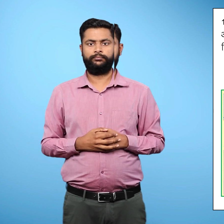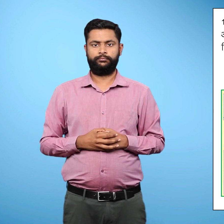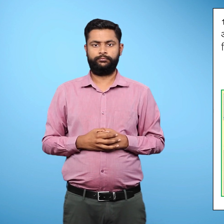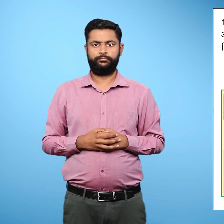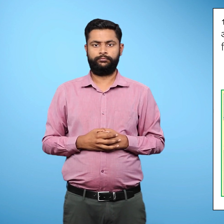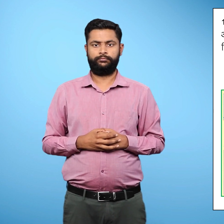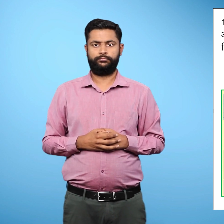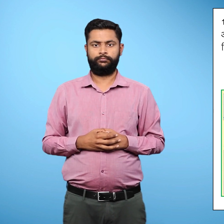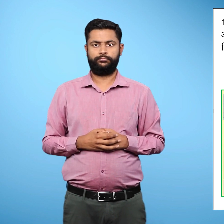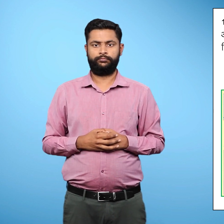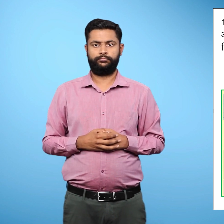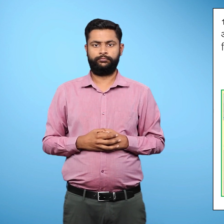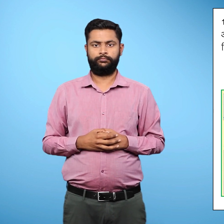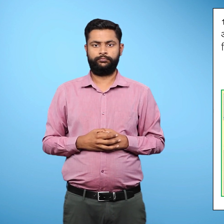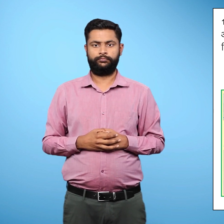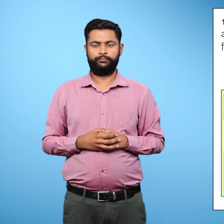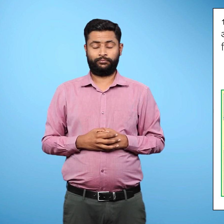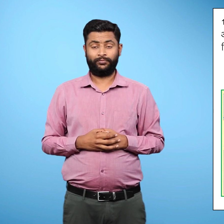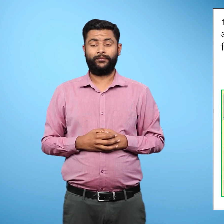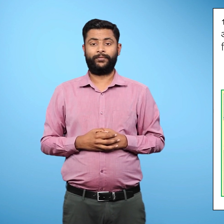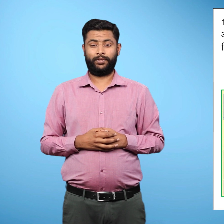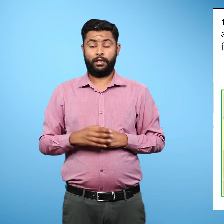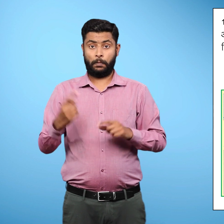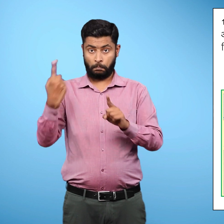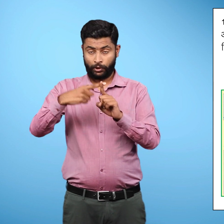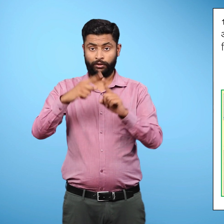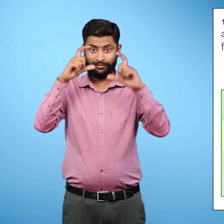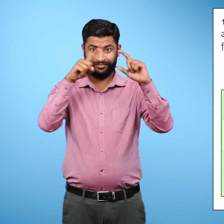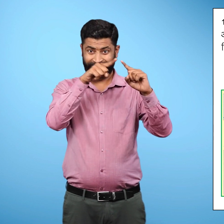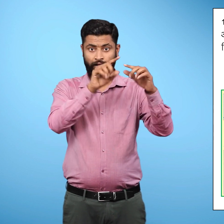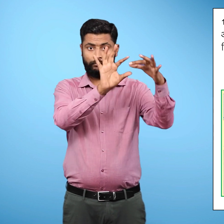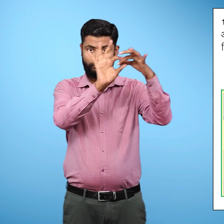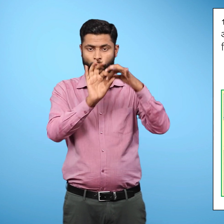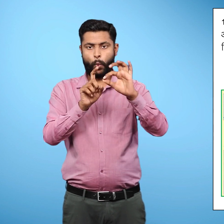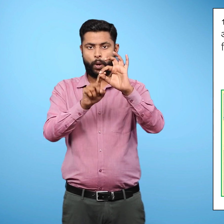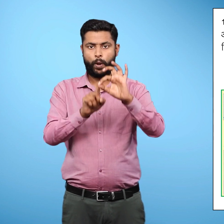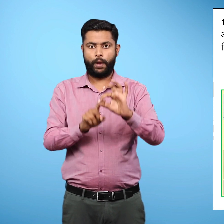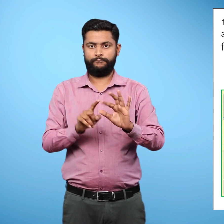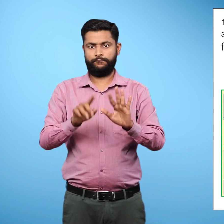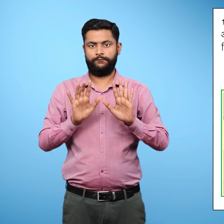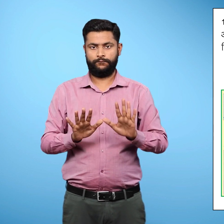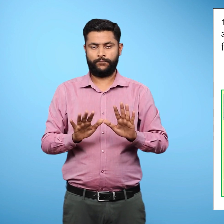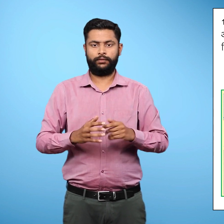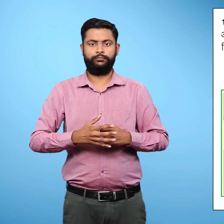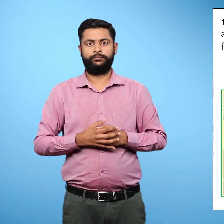फिर इसी के साथ इसी बॉक्स के एक कोने में इनसे संबन्धित कुछ प्रश्ण पूछे गए हैं.